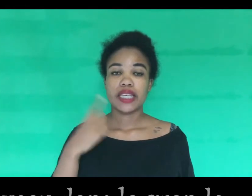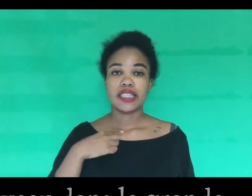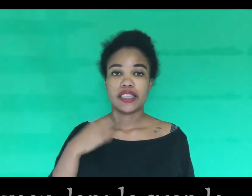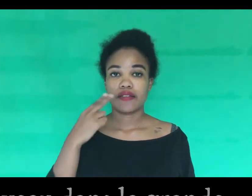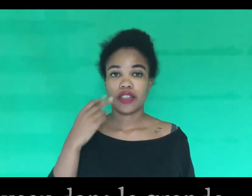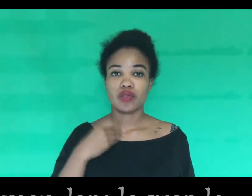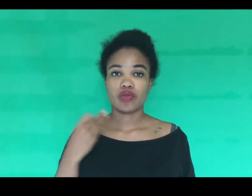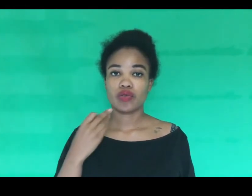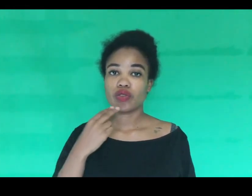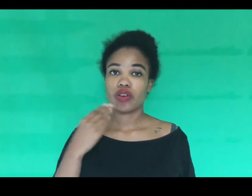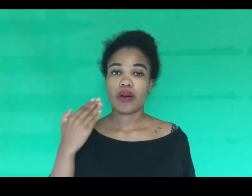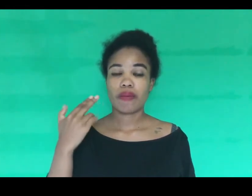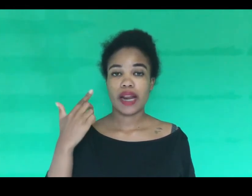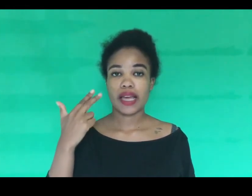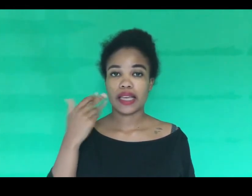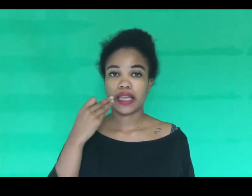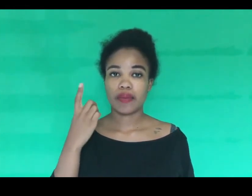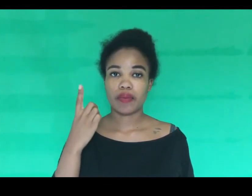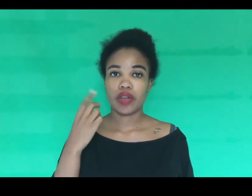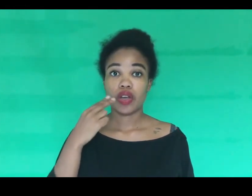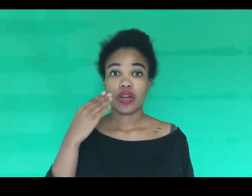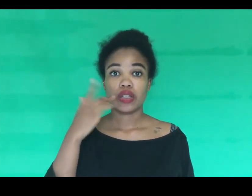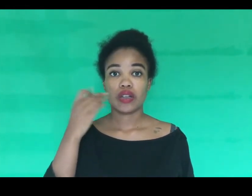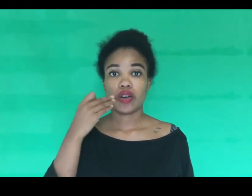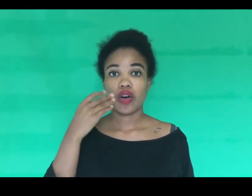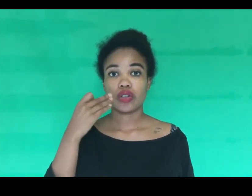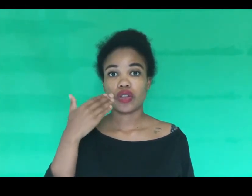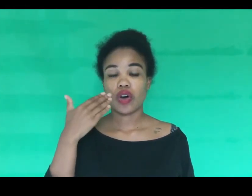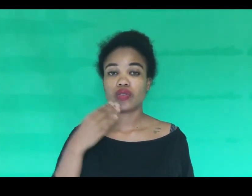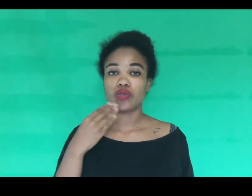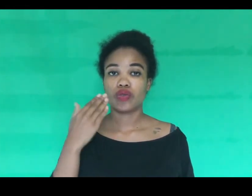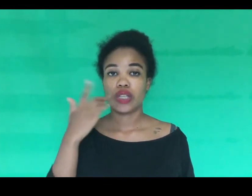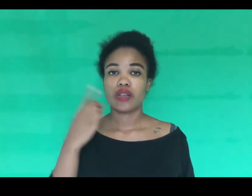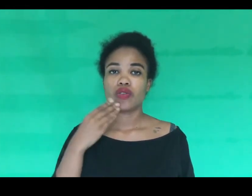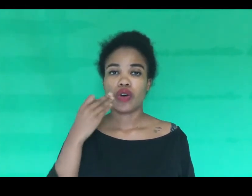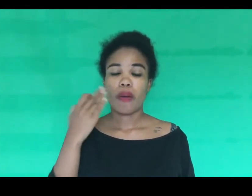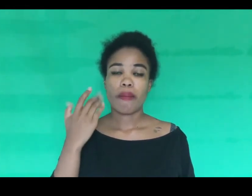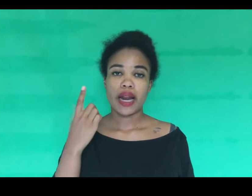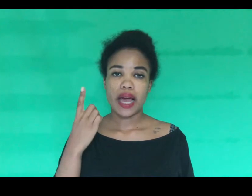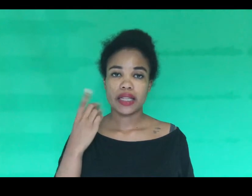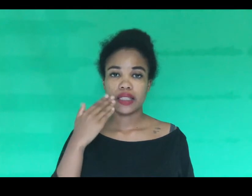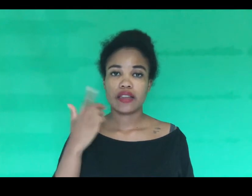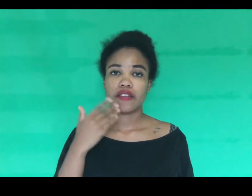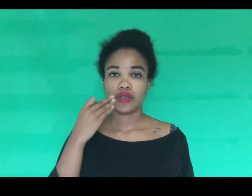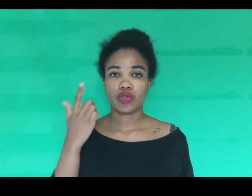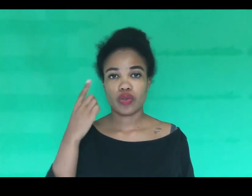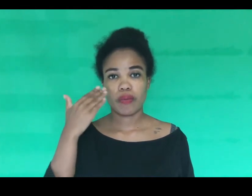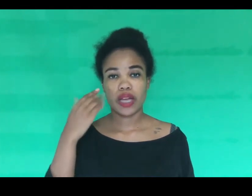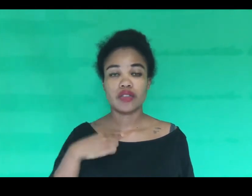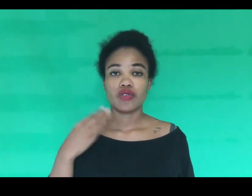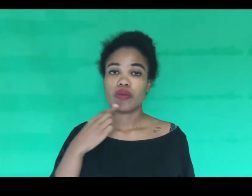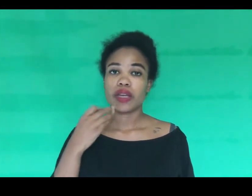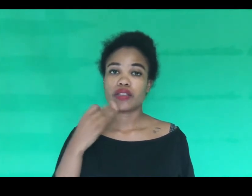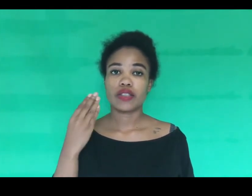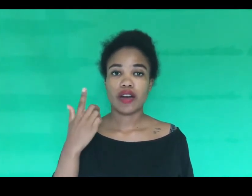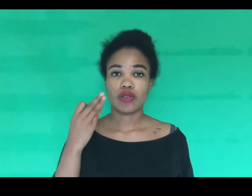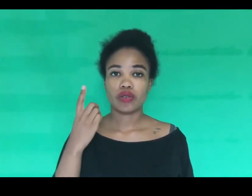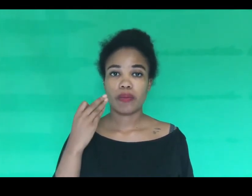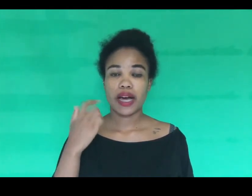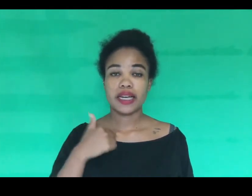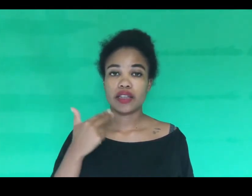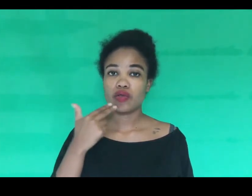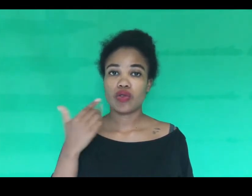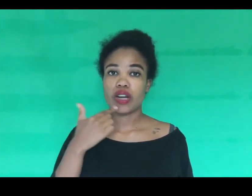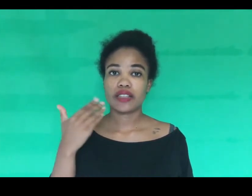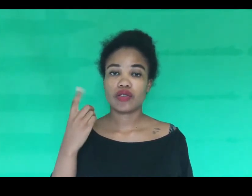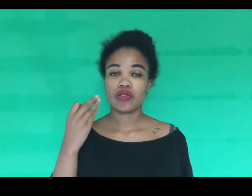la grande famille des virus, comme la grippe. Quand il rentre en nous, il nous rend malades. Il fait son chemin d'une personne à l